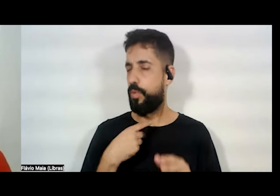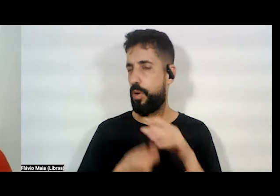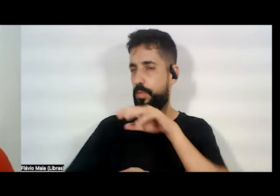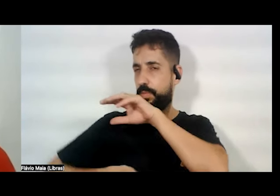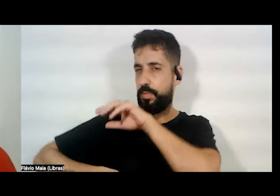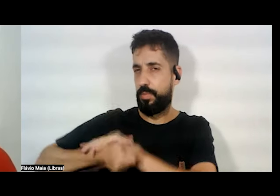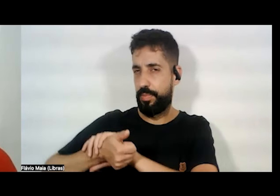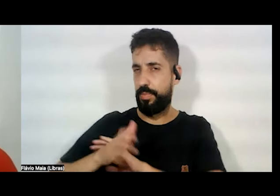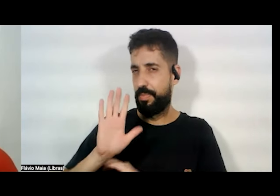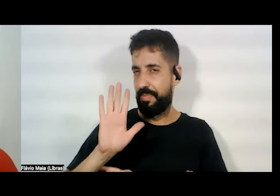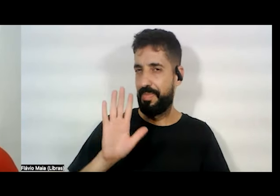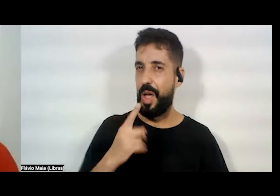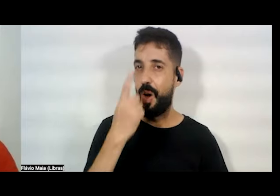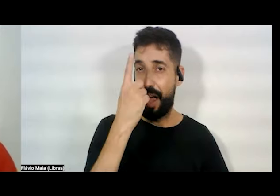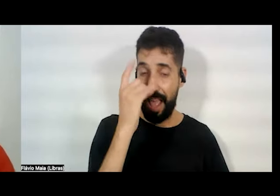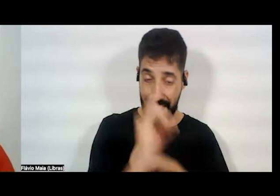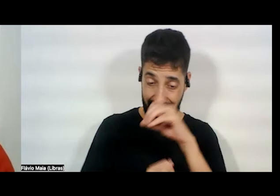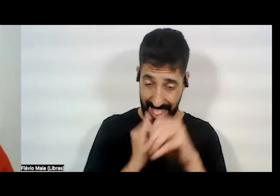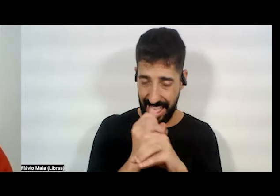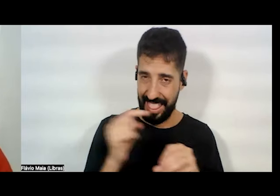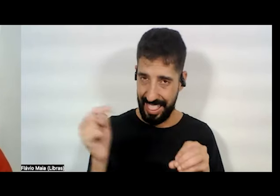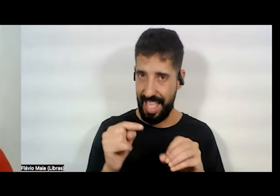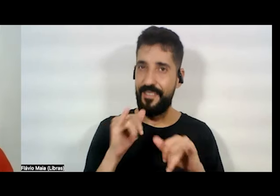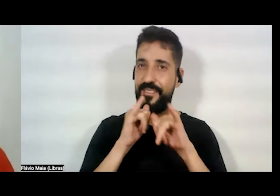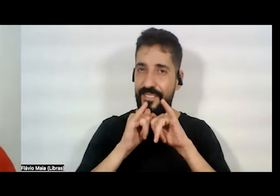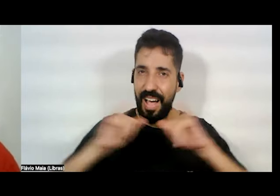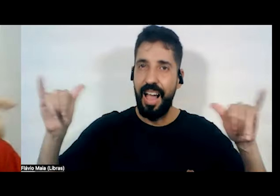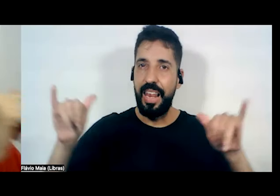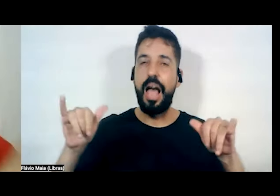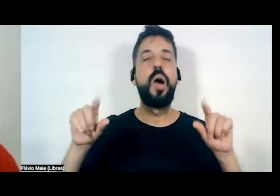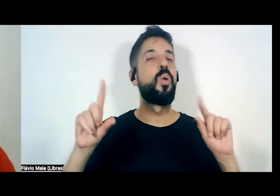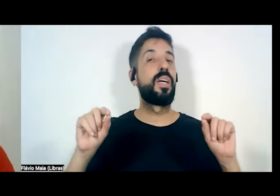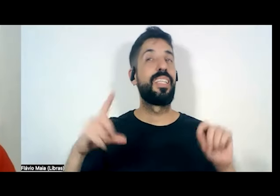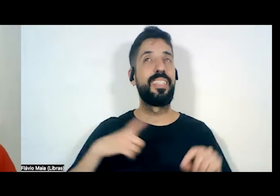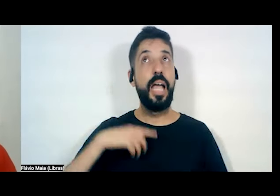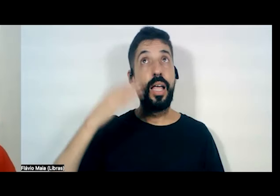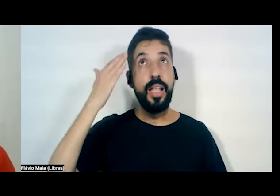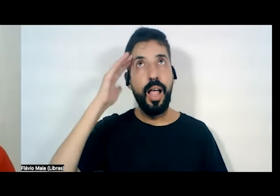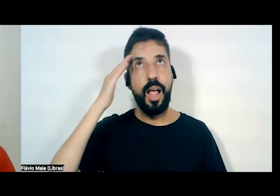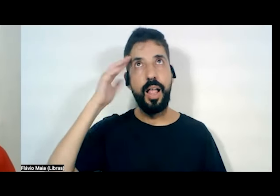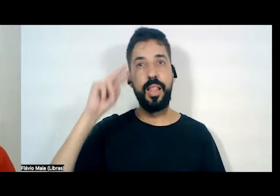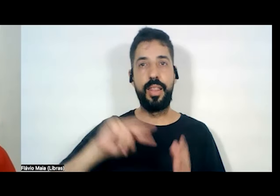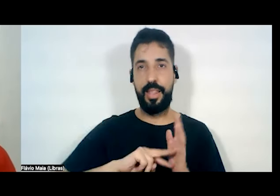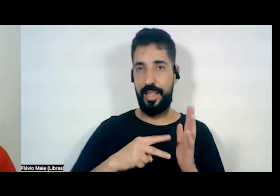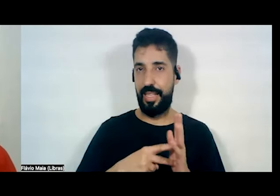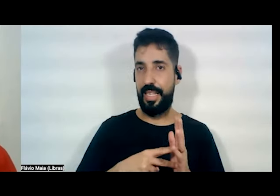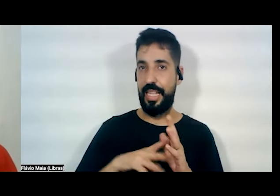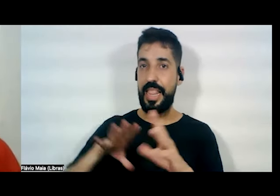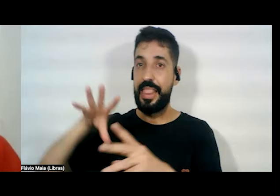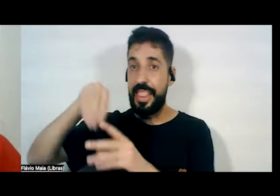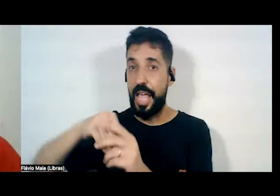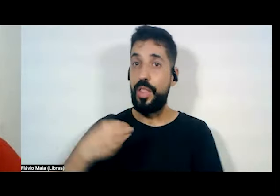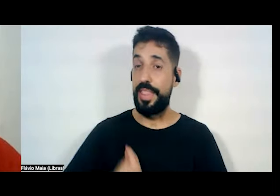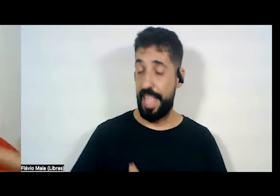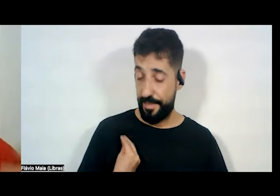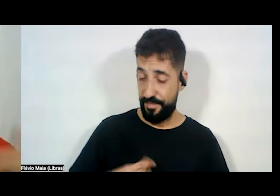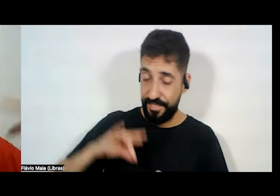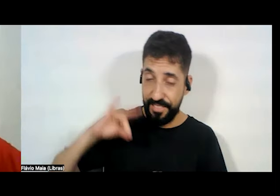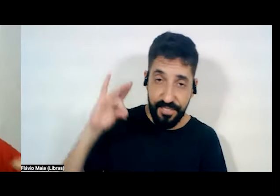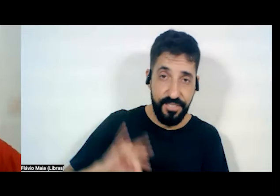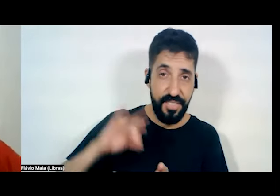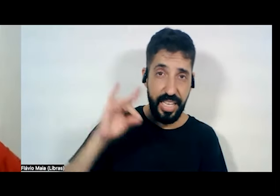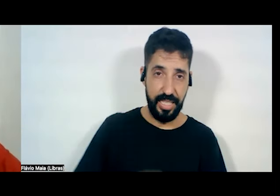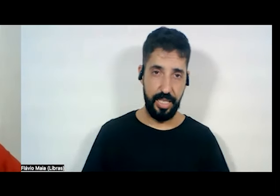falar na internet aquilo que faz sentido na vida real. Se só é